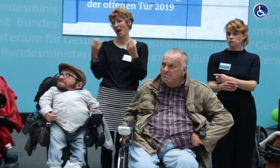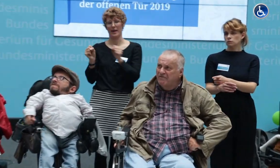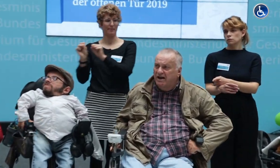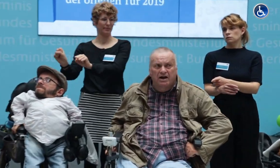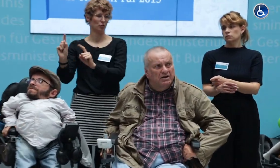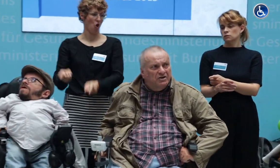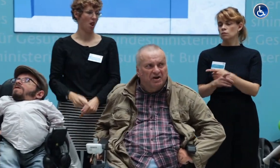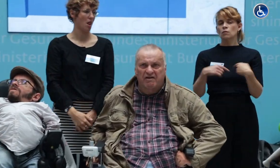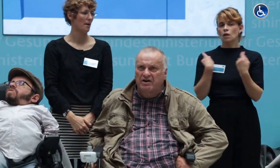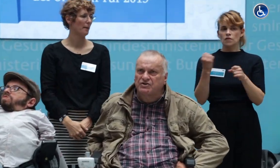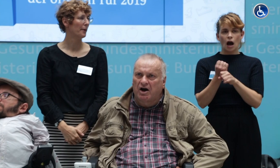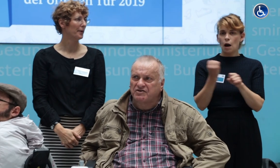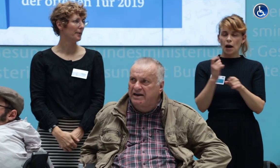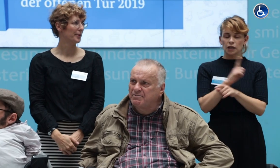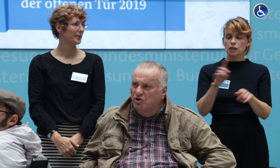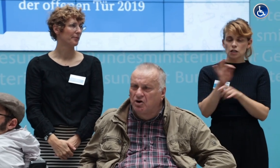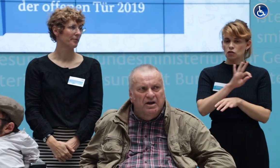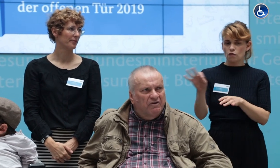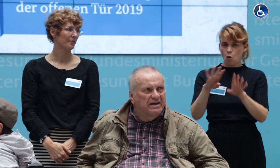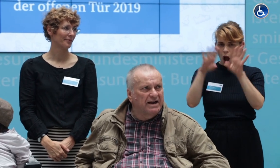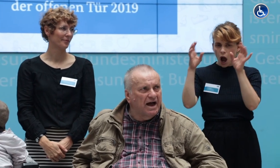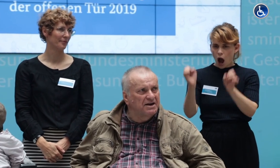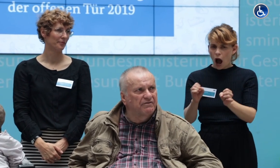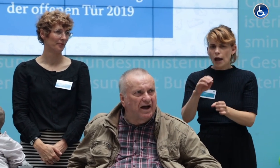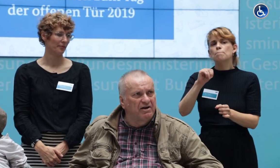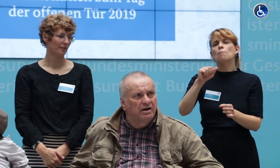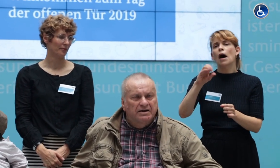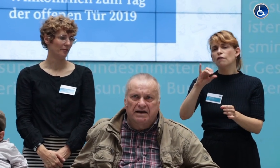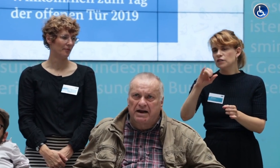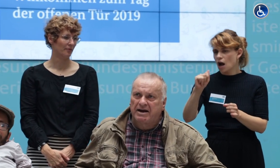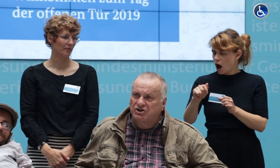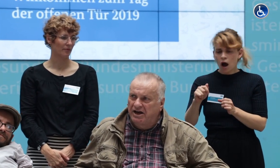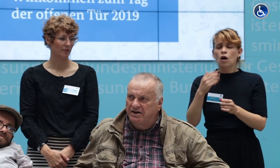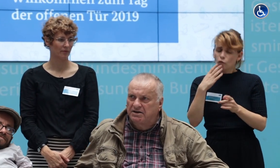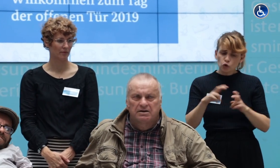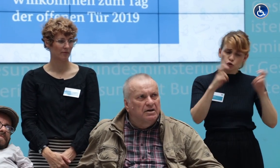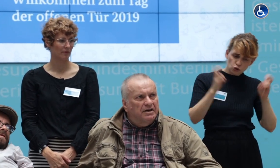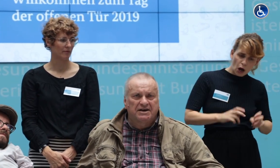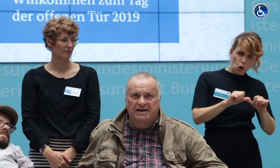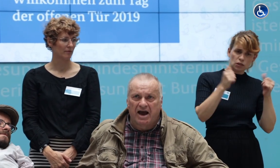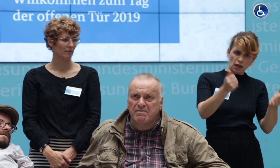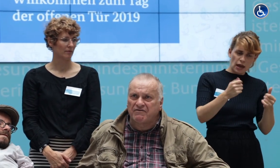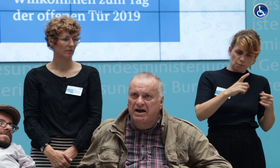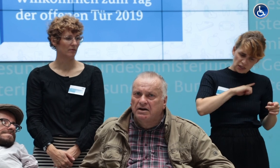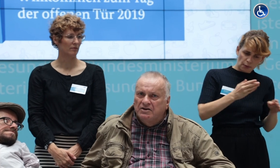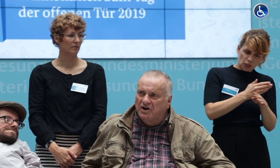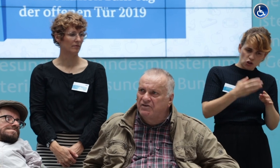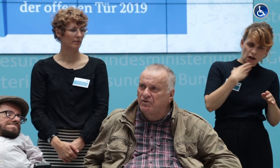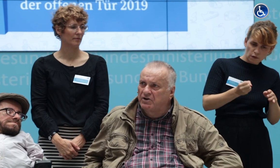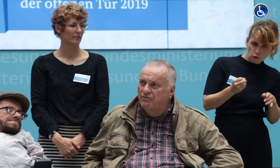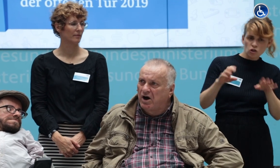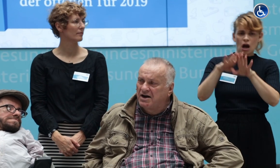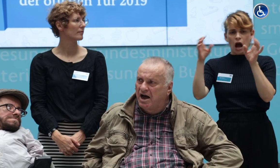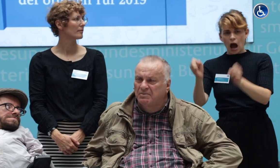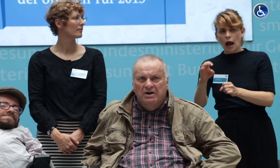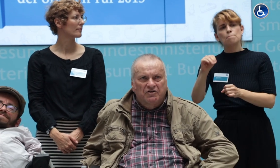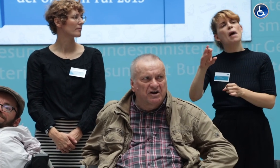Heim-Mafia, sondern wir wollen zu Hause leben, wir in anderen Zeit entscheiden. Ich die Heim-Mafia, weil wir